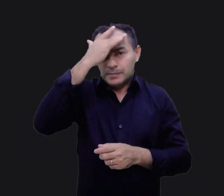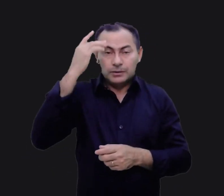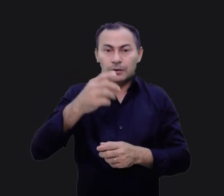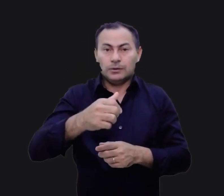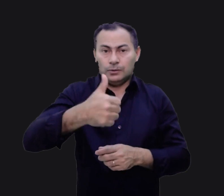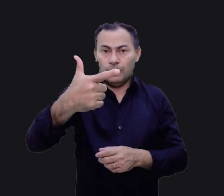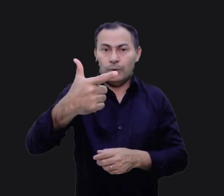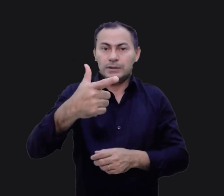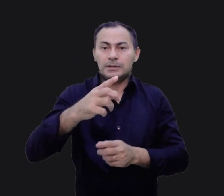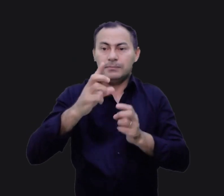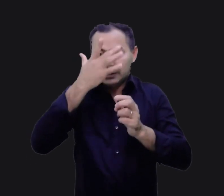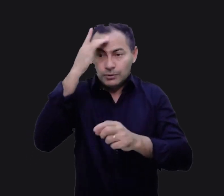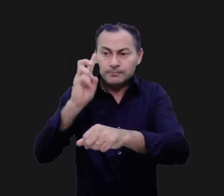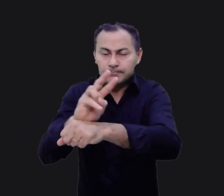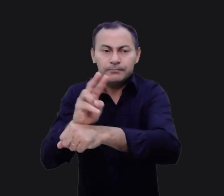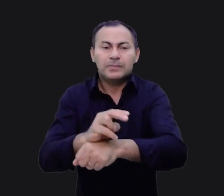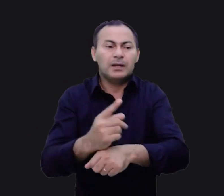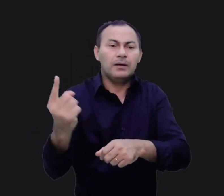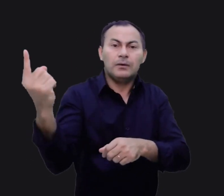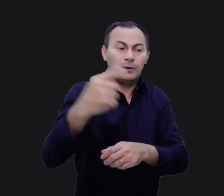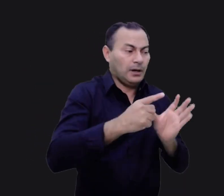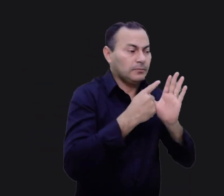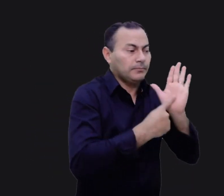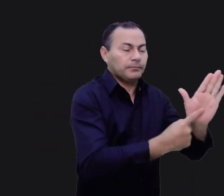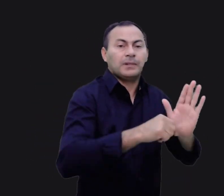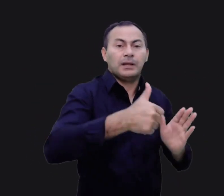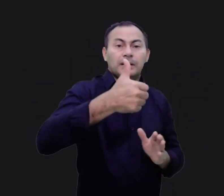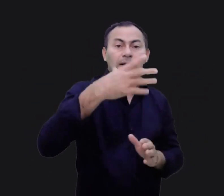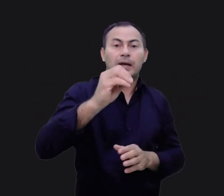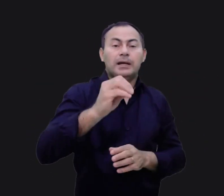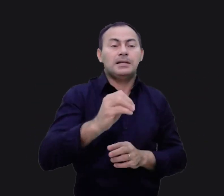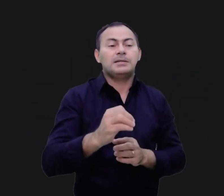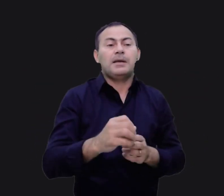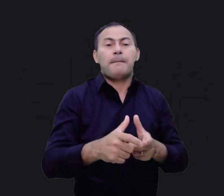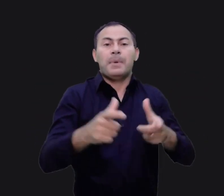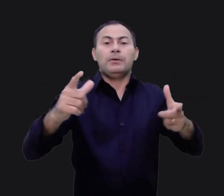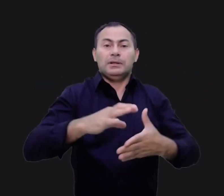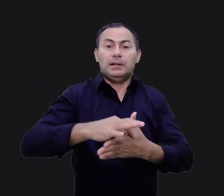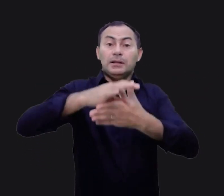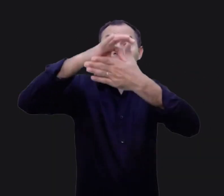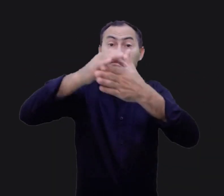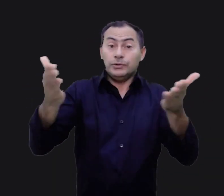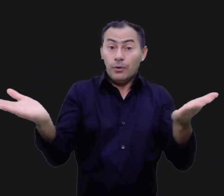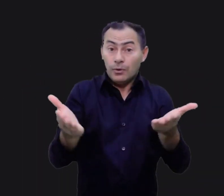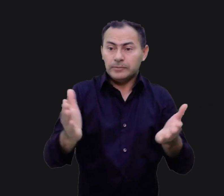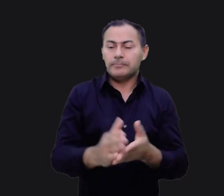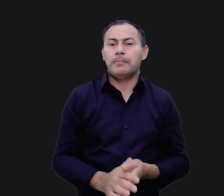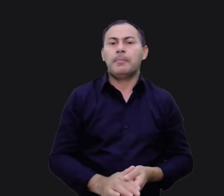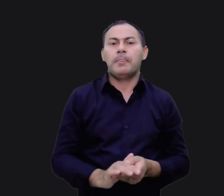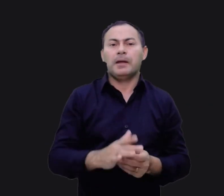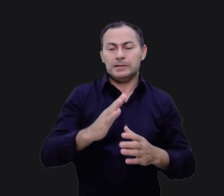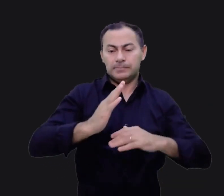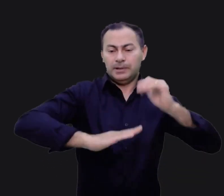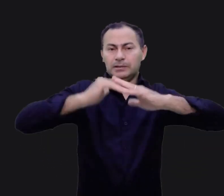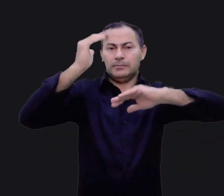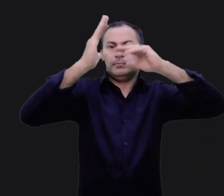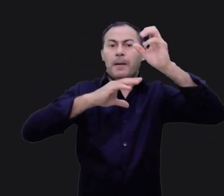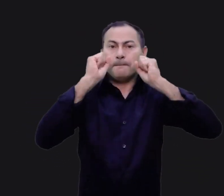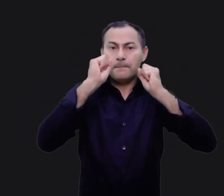e apresentaram seu relatório, dez deles eram como a maioria da liderança hoje em dia. Eles eram especialistas no